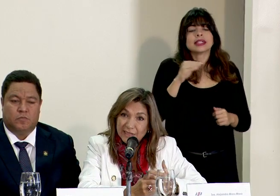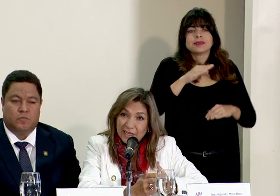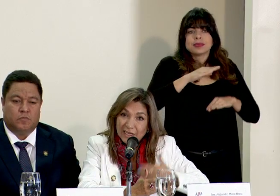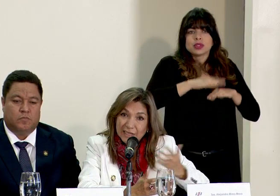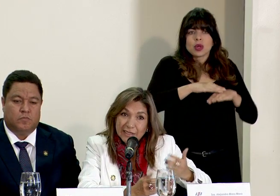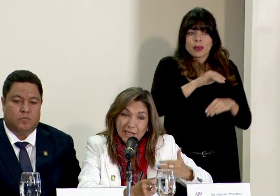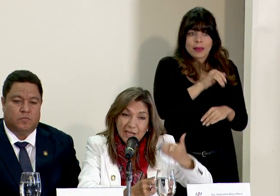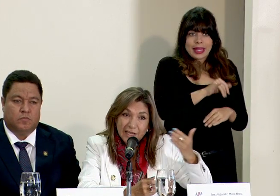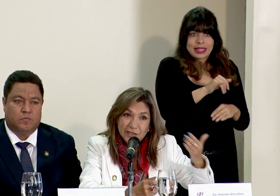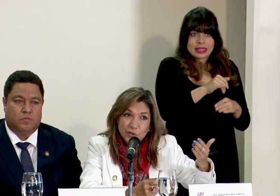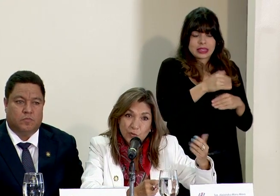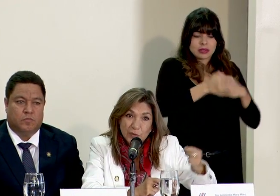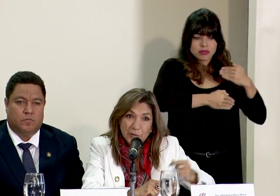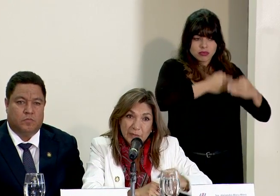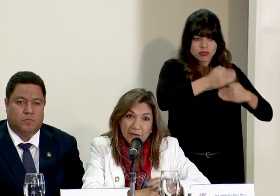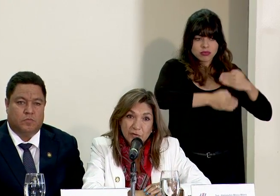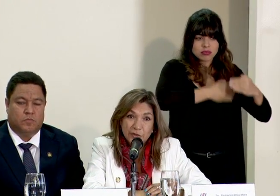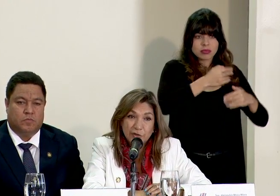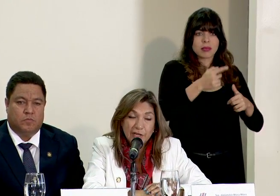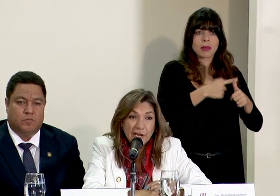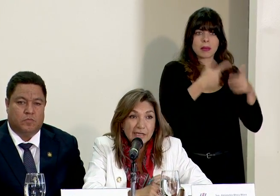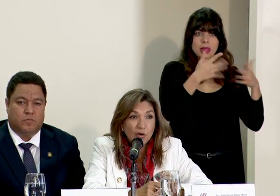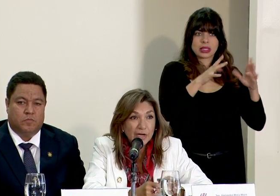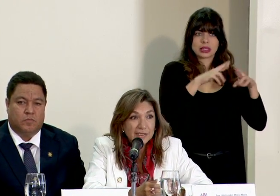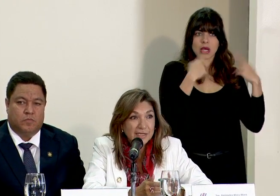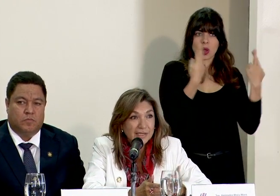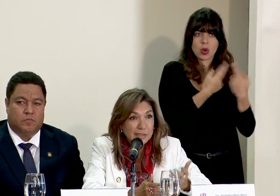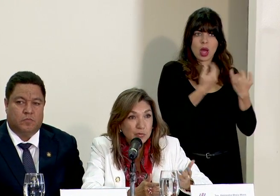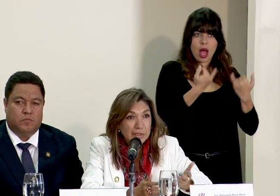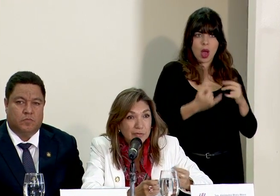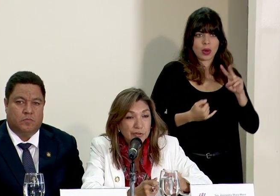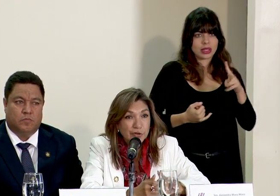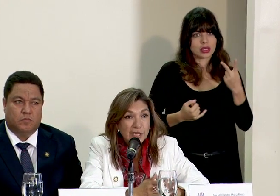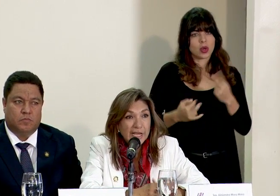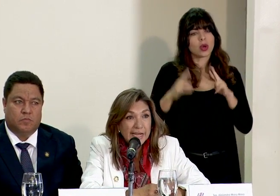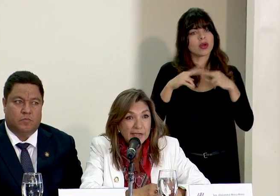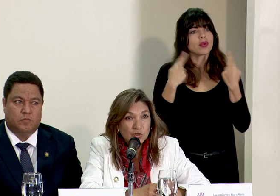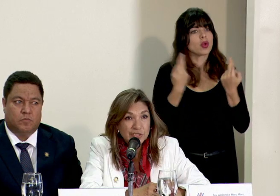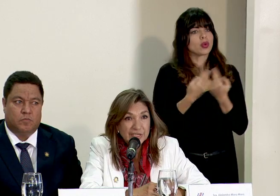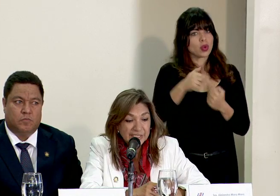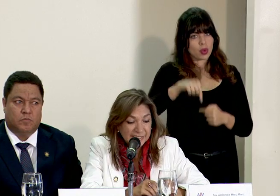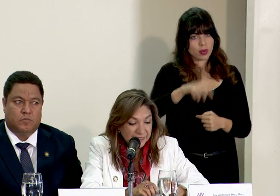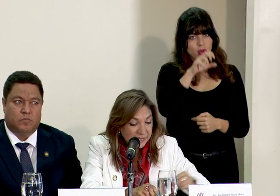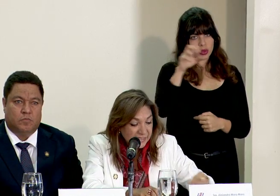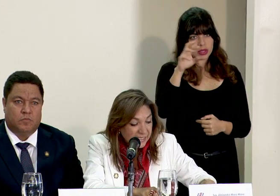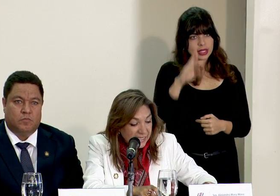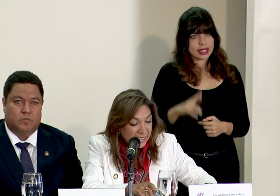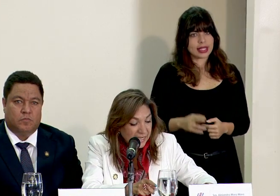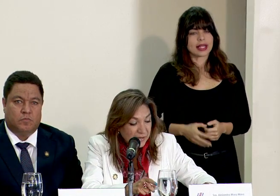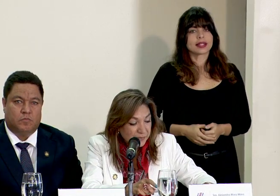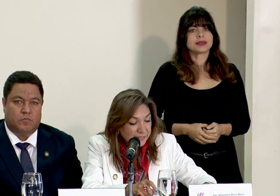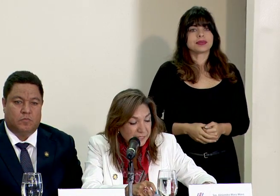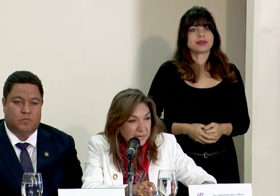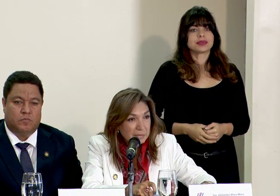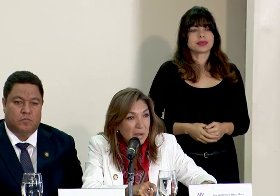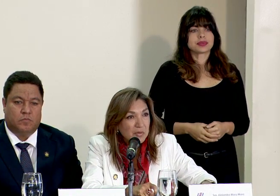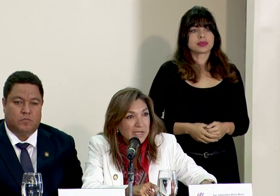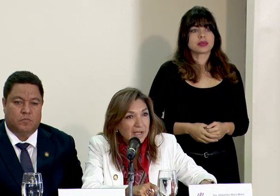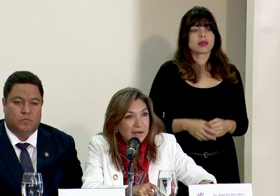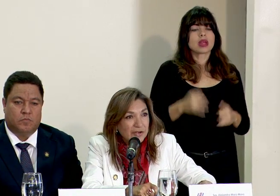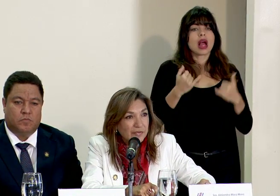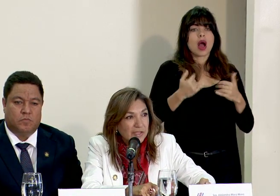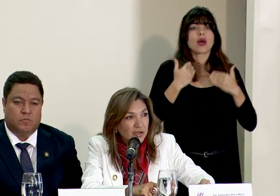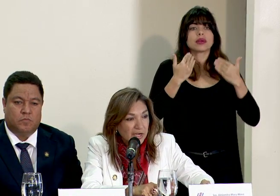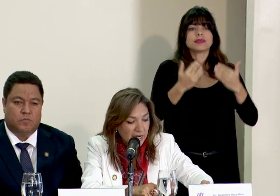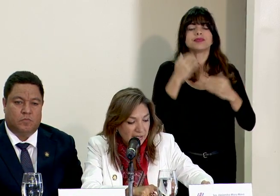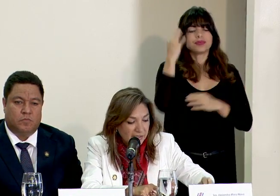esta línea ha hecho una primera reunión y ahora hace la segunda reunión en Costa Rica. Vamos